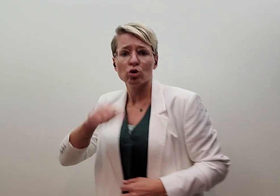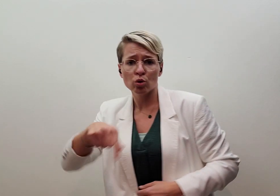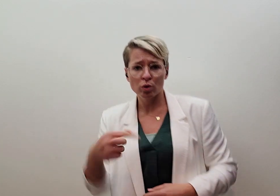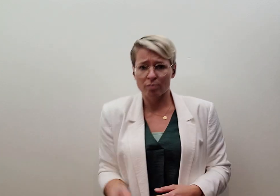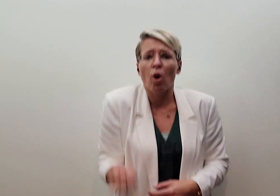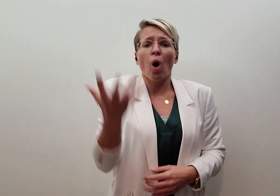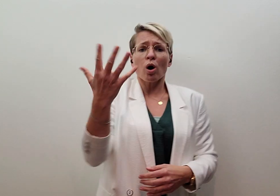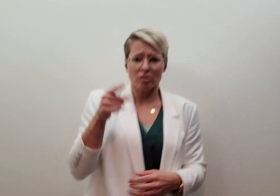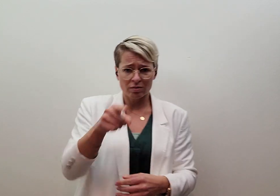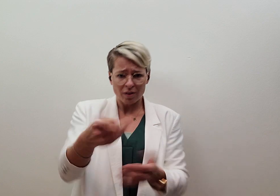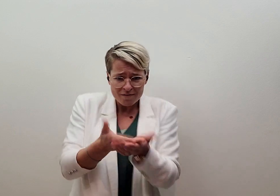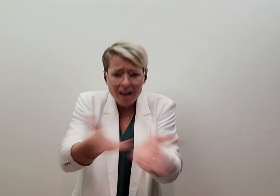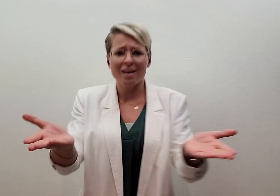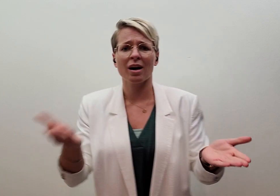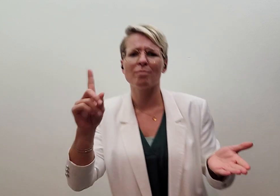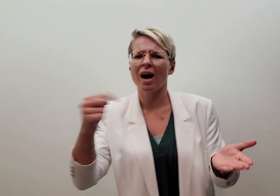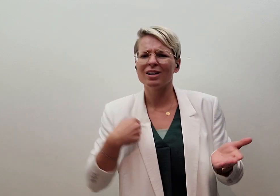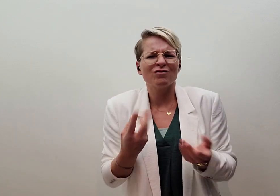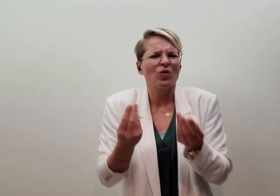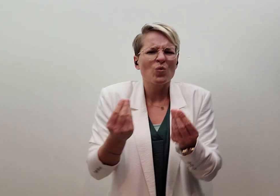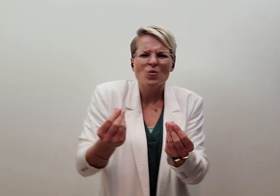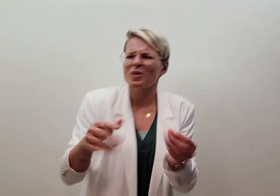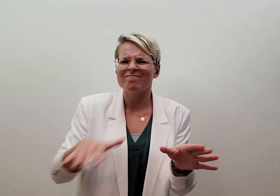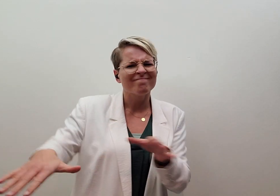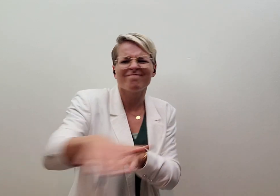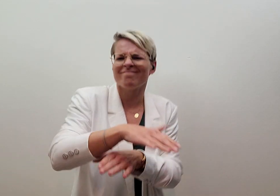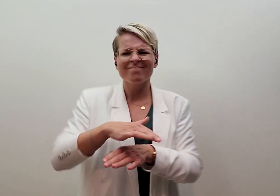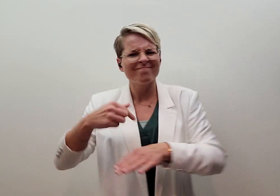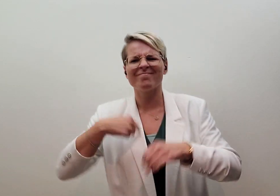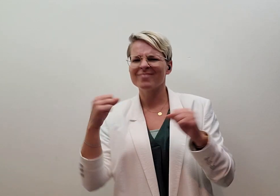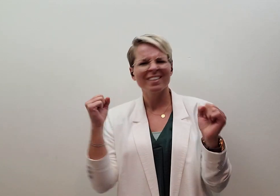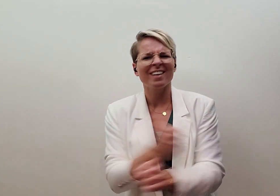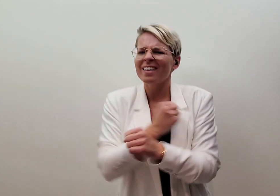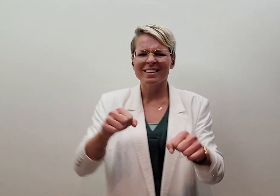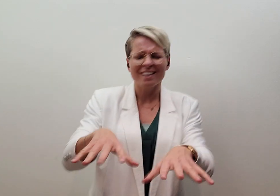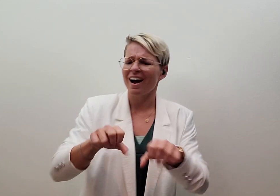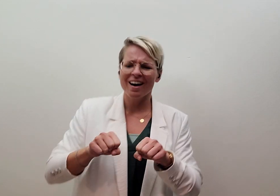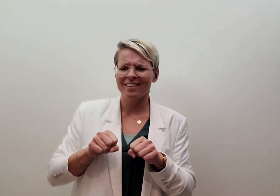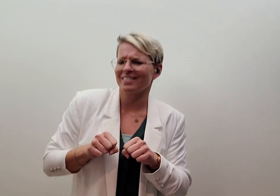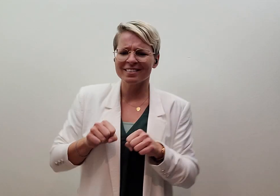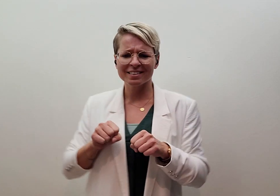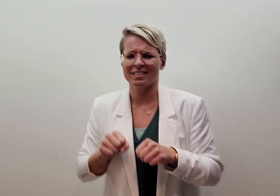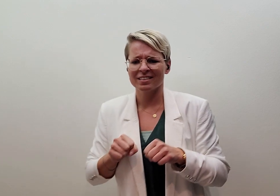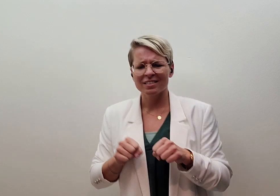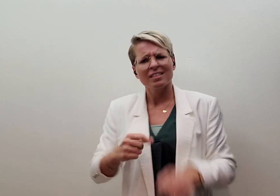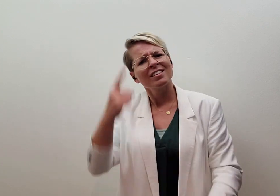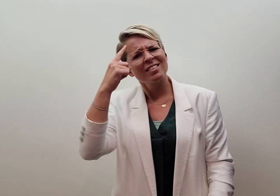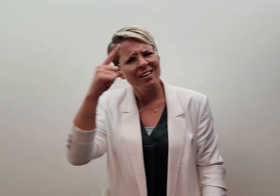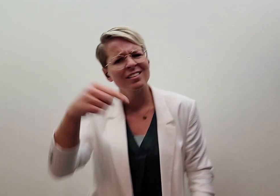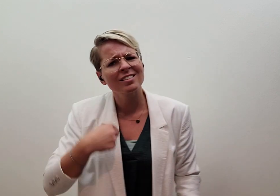Nu ineens ben je weg, maar het voelt nog niet echt, alsof ik dit kan Denk je